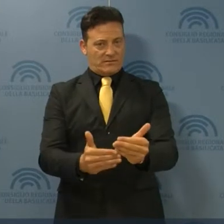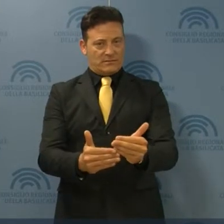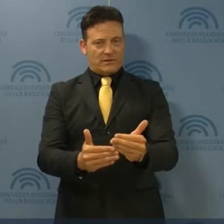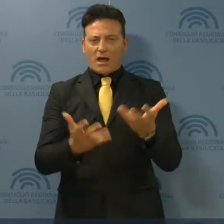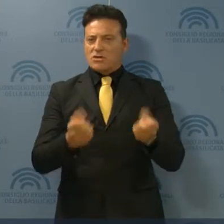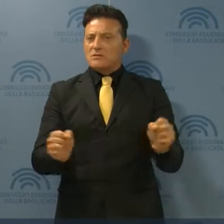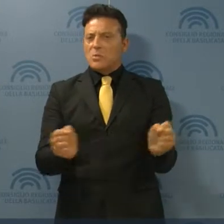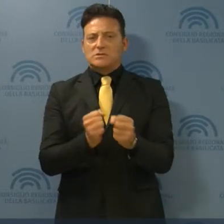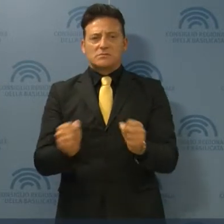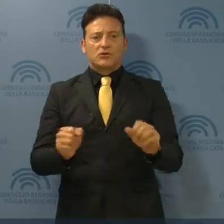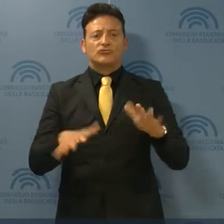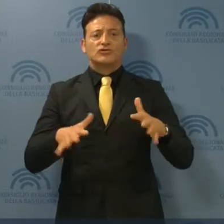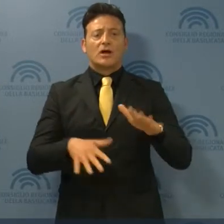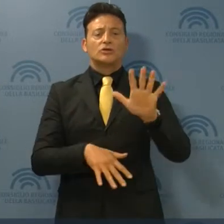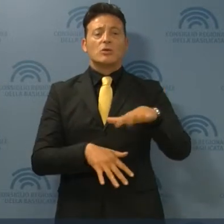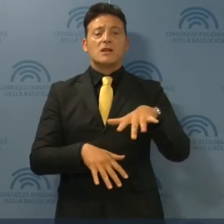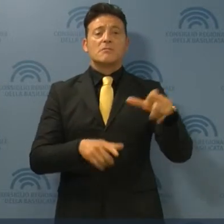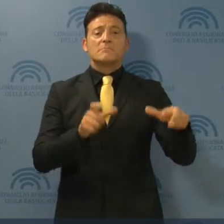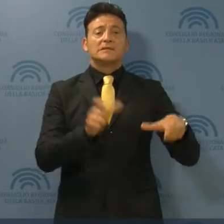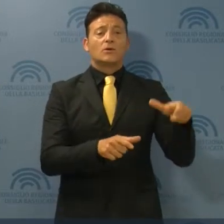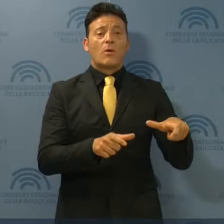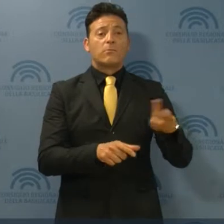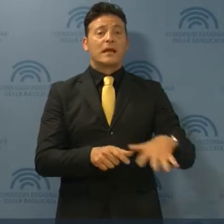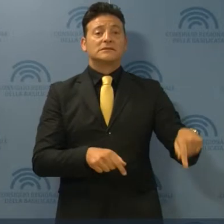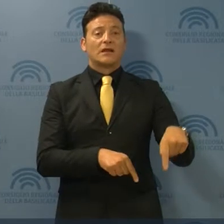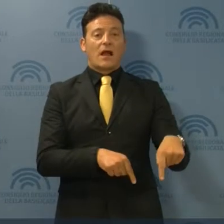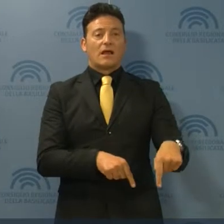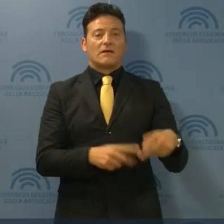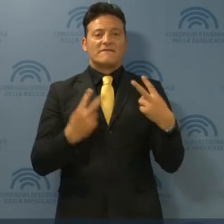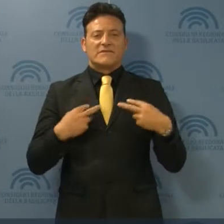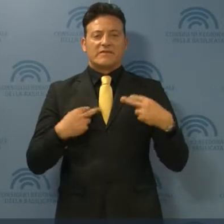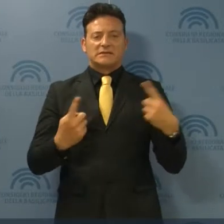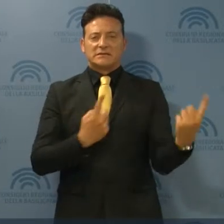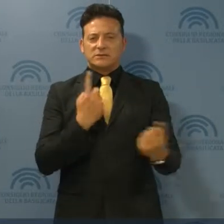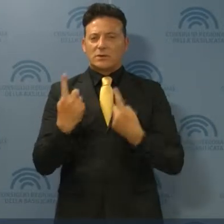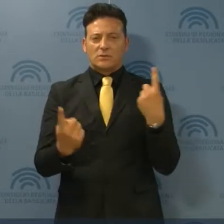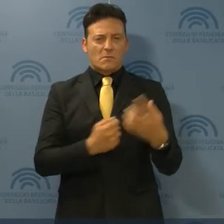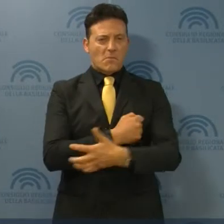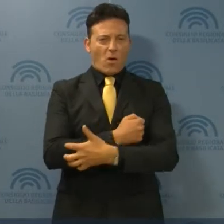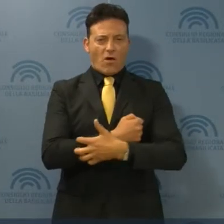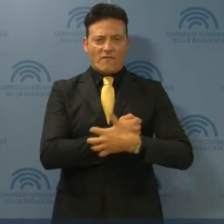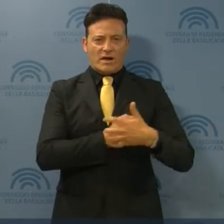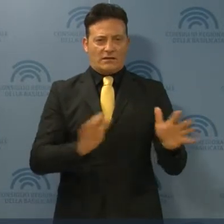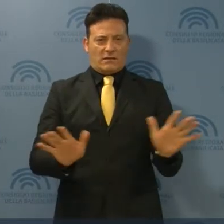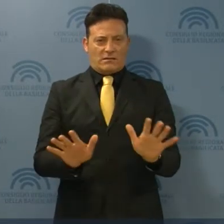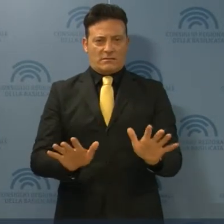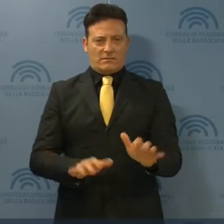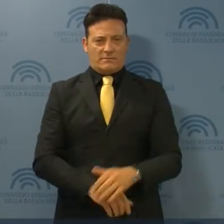intollerabile che circa 5.000 persone in Basilicata vivano in condizioni di povertà.